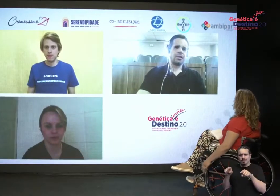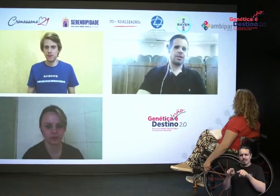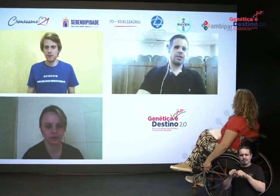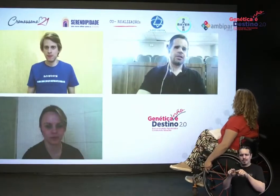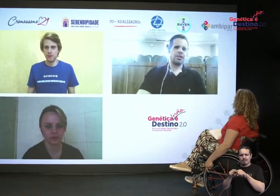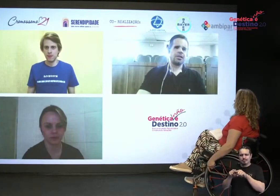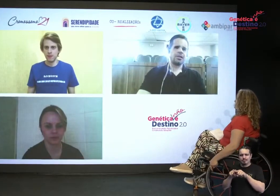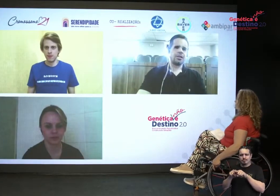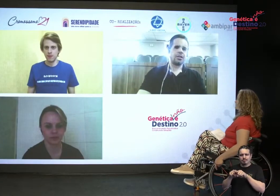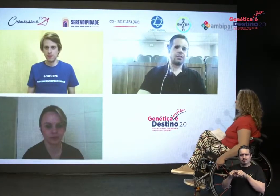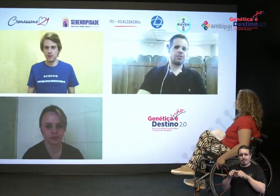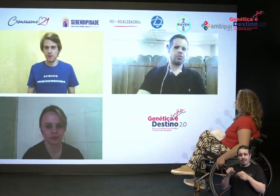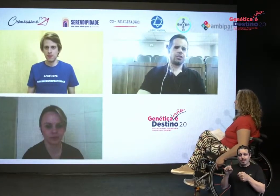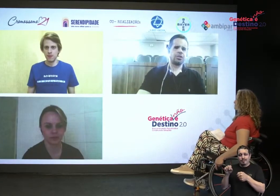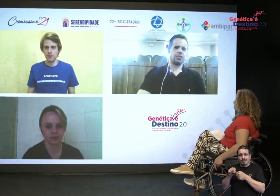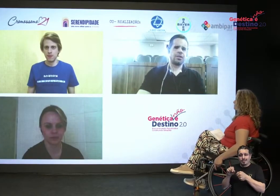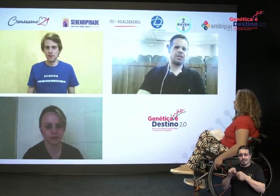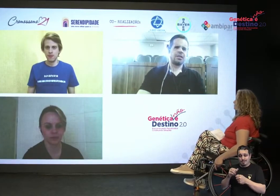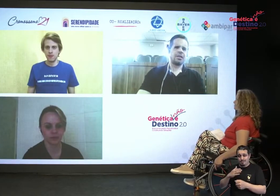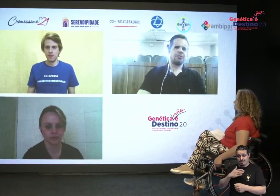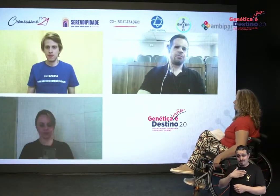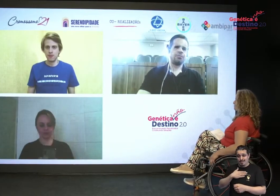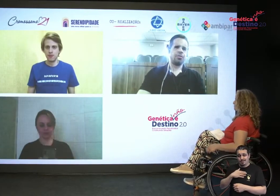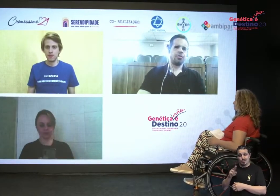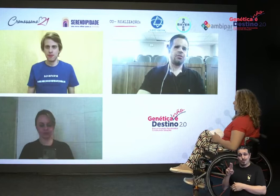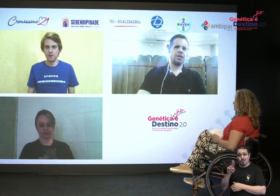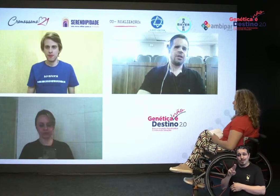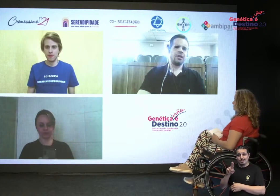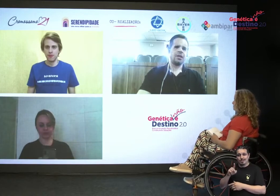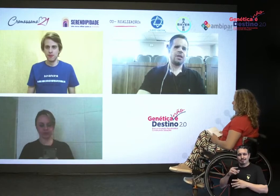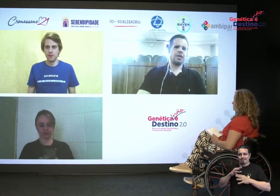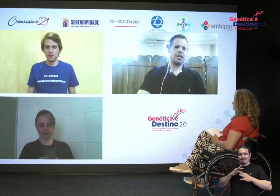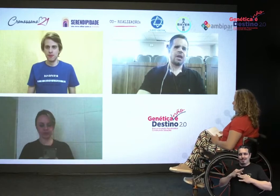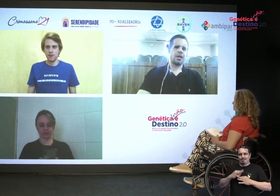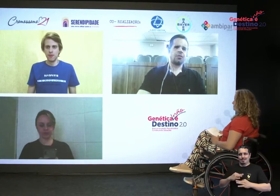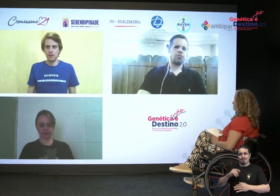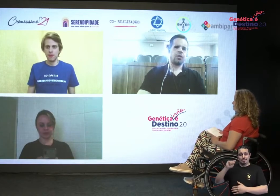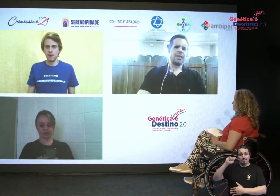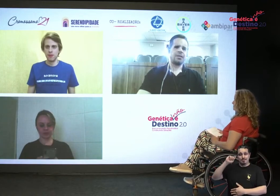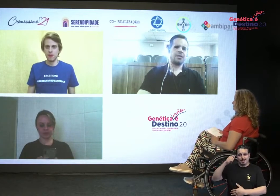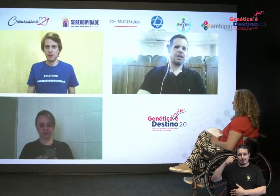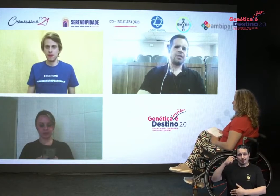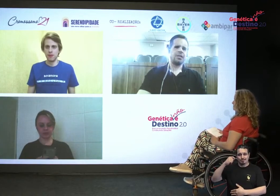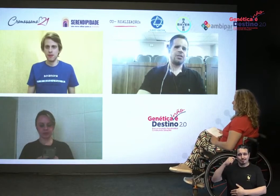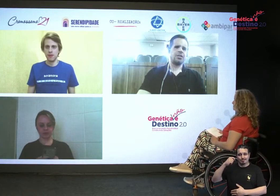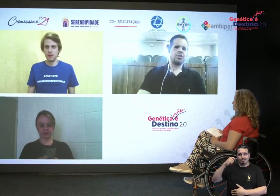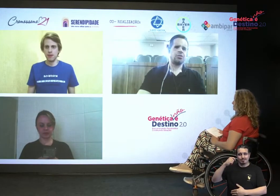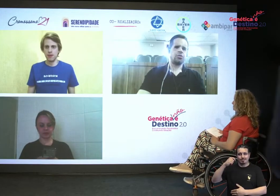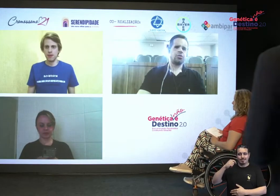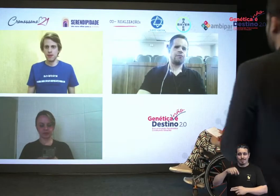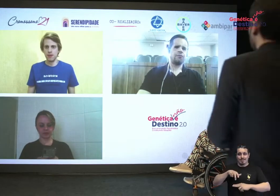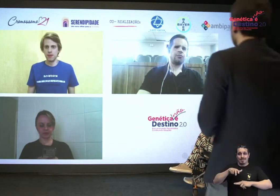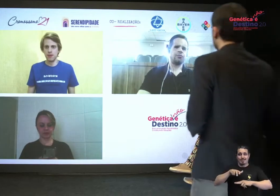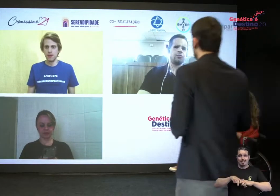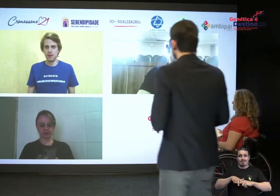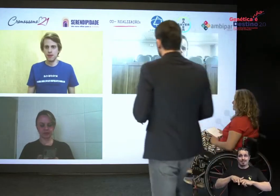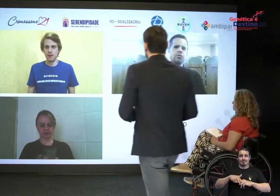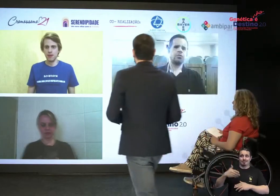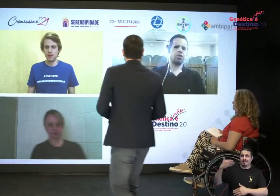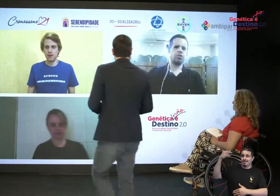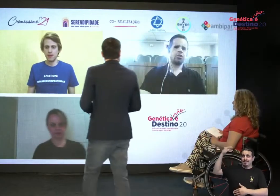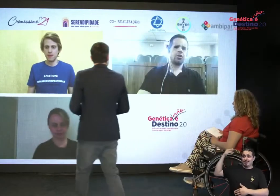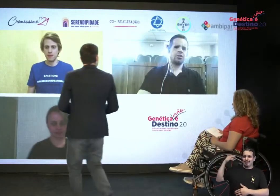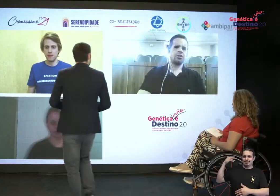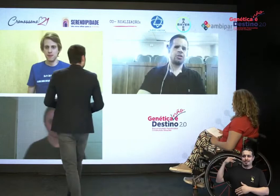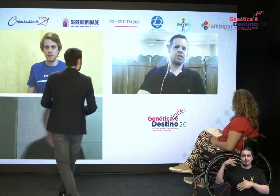estou de camisa no estilo polo, né, na cor preta e estou de fundo com um auditório